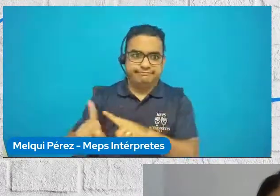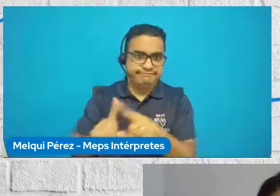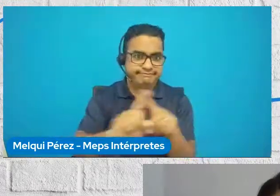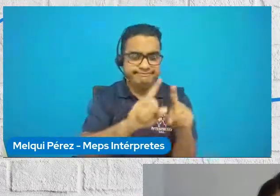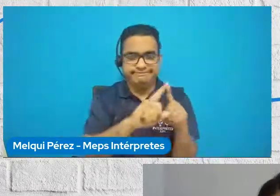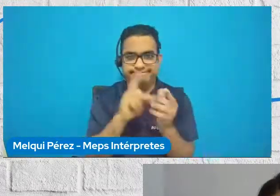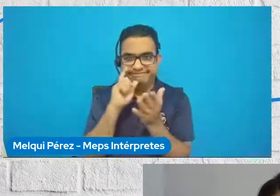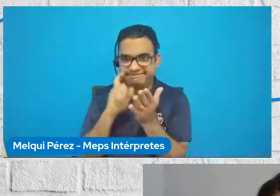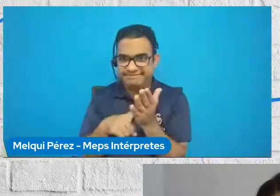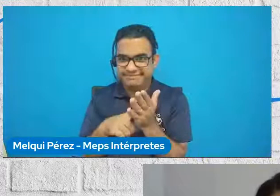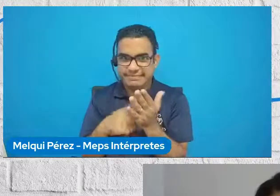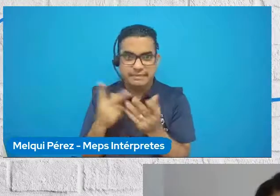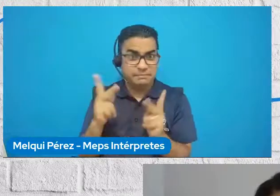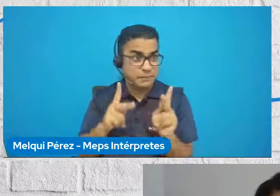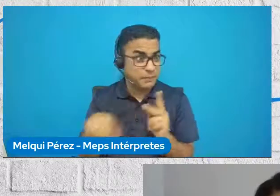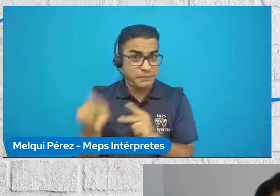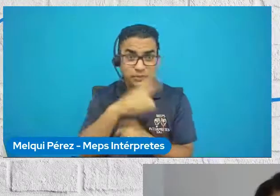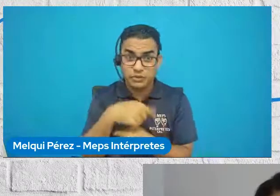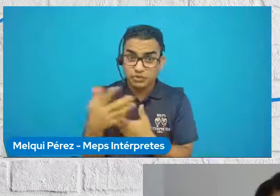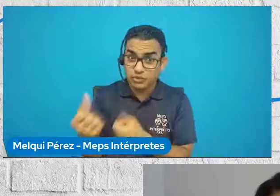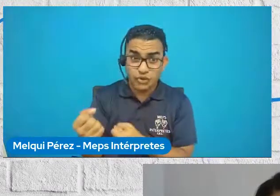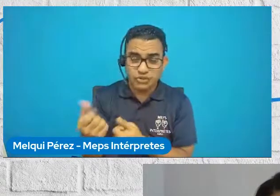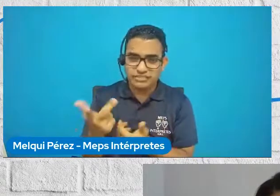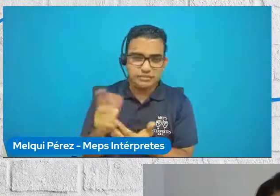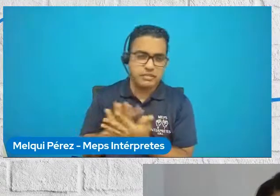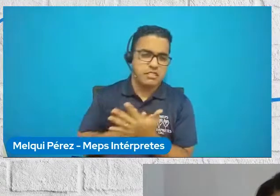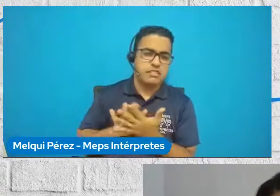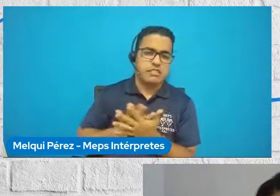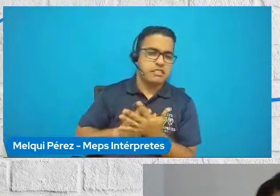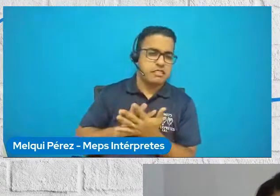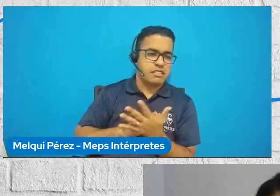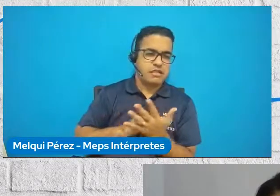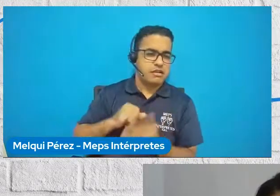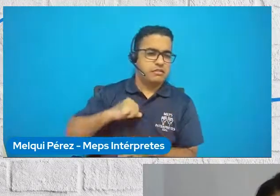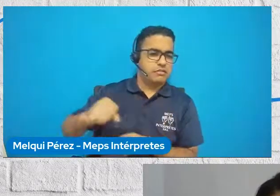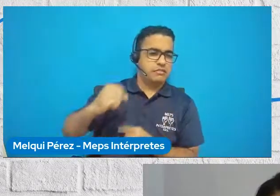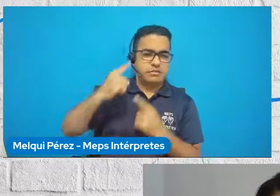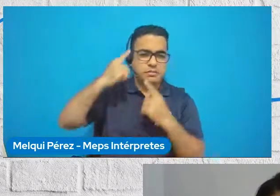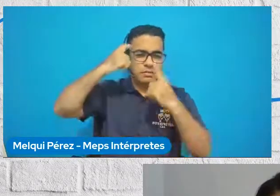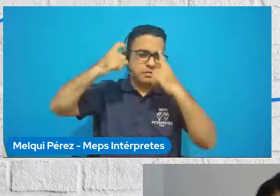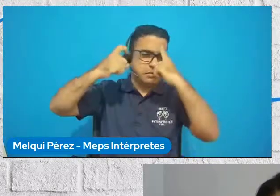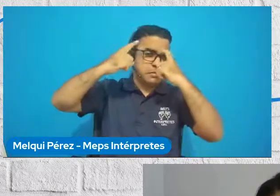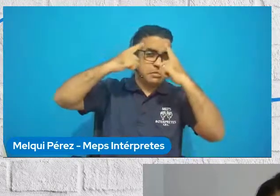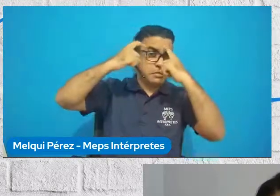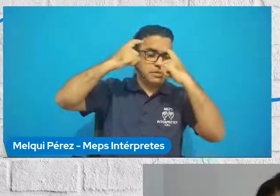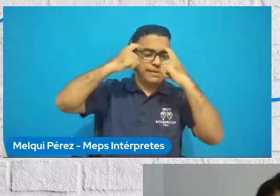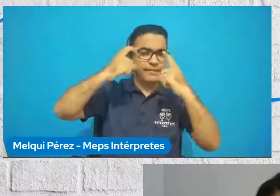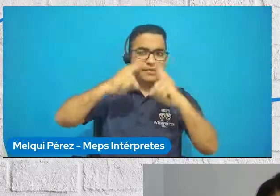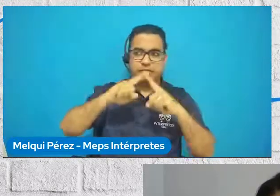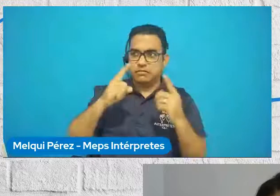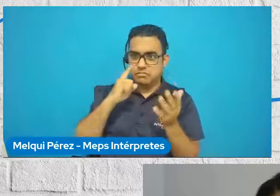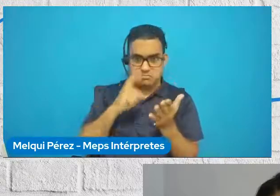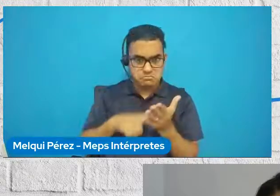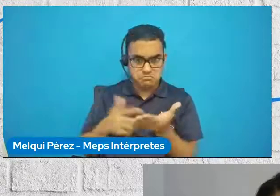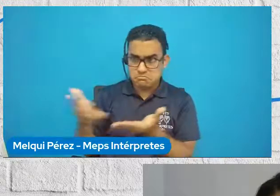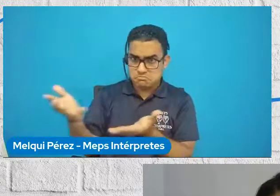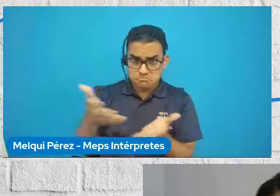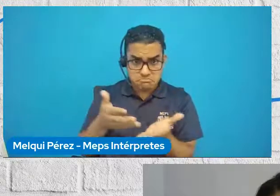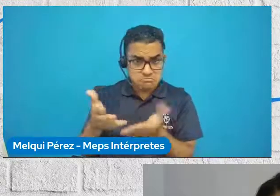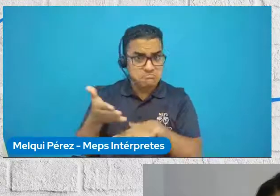más desconfianza en las instituciones, ¿no? Entonces, me gustaría que pudieras acercar